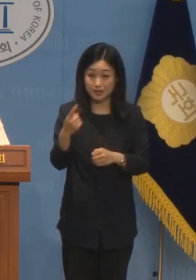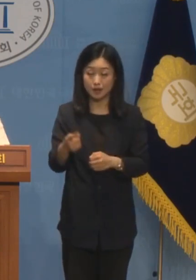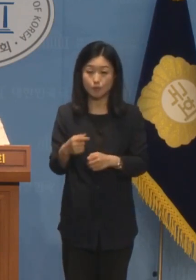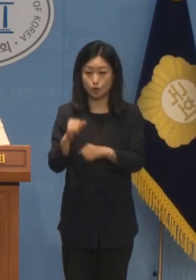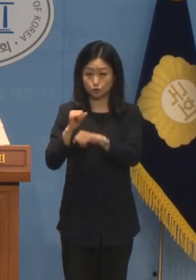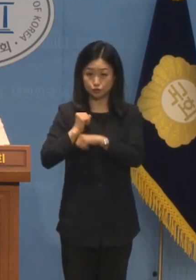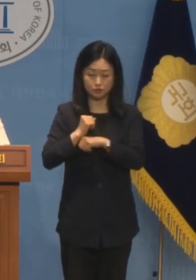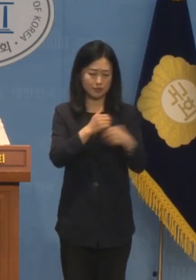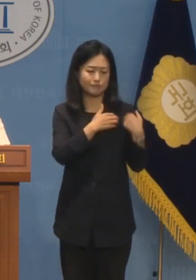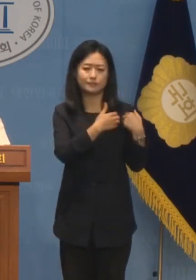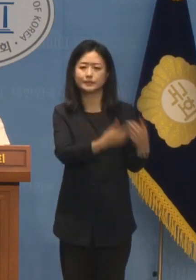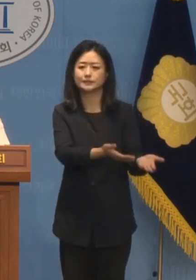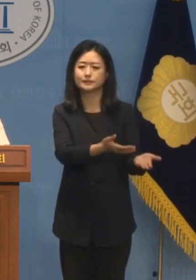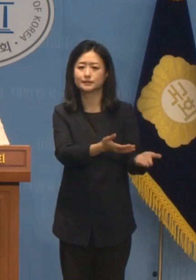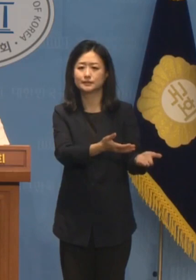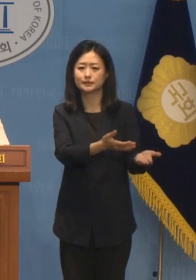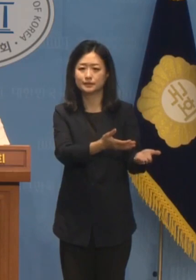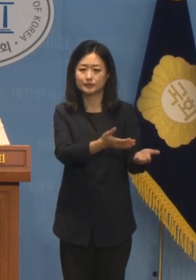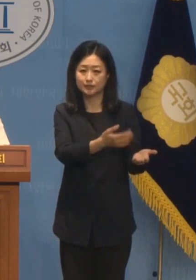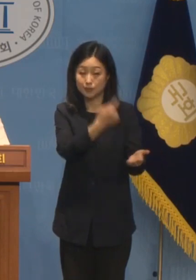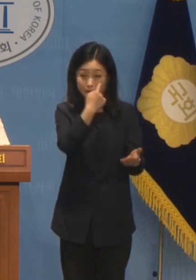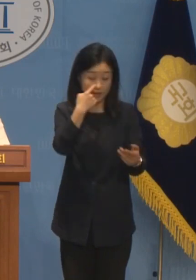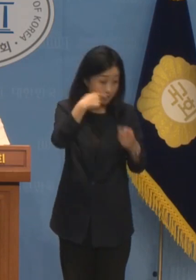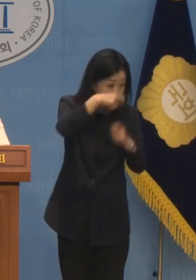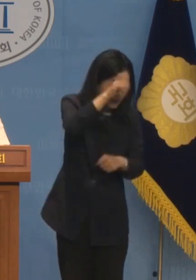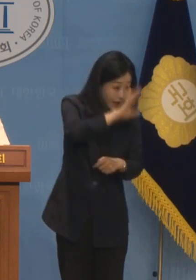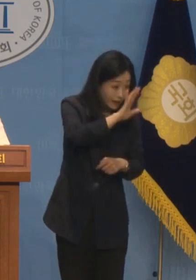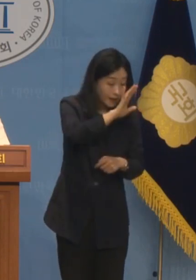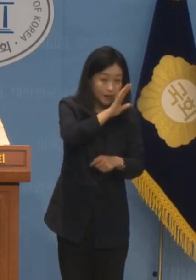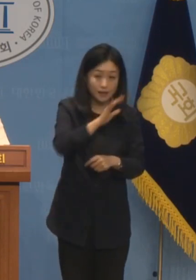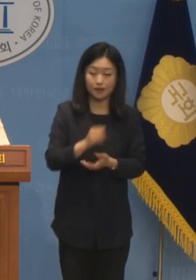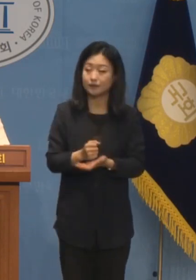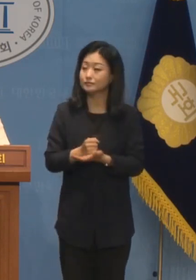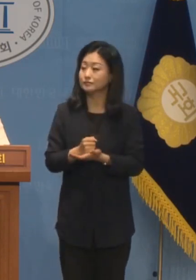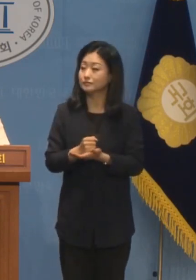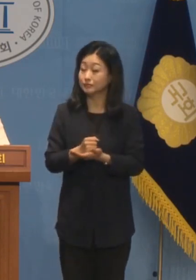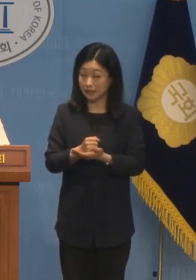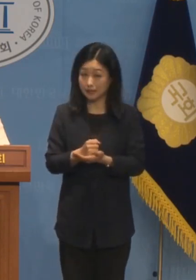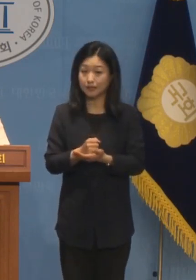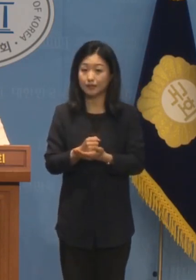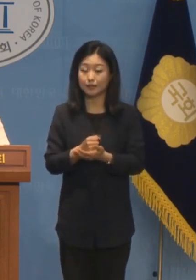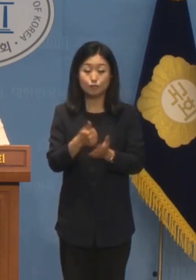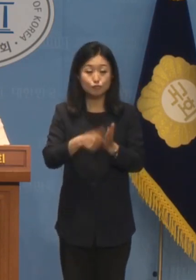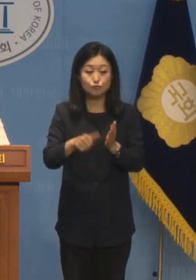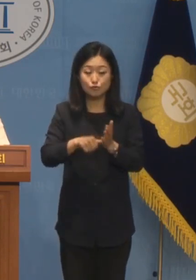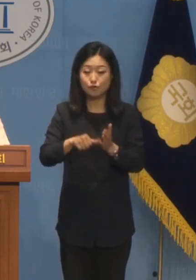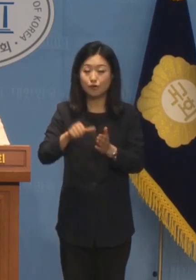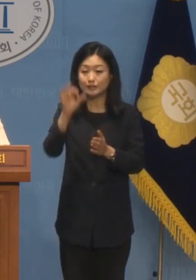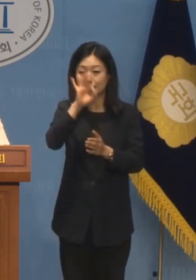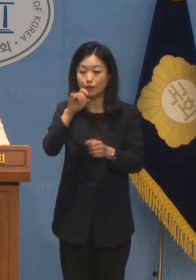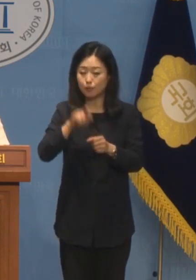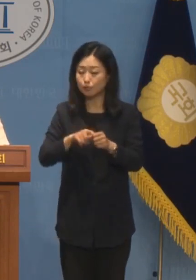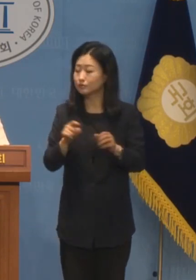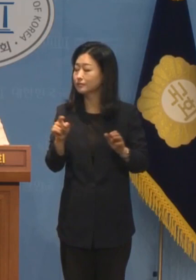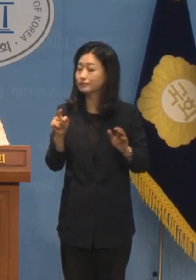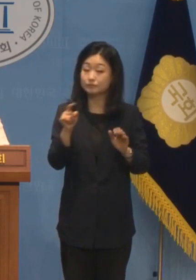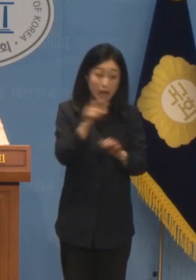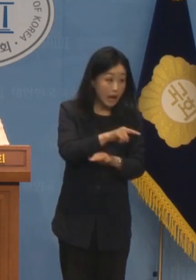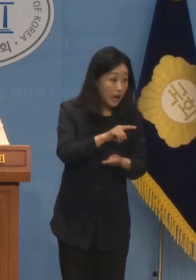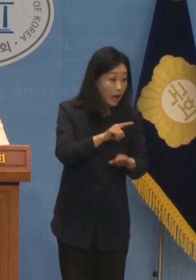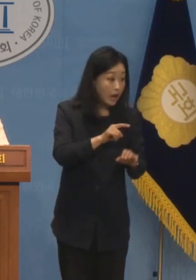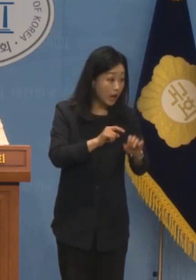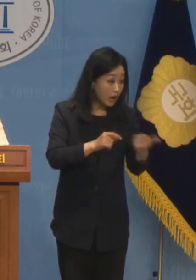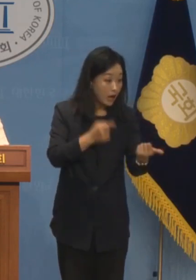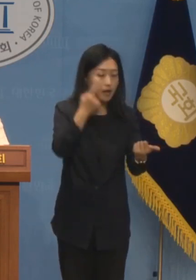방치했고 한 간부가 그가 머무는 장소에 물건을 찾으러 갔다가 숨진 사실이 확인됐습니다